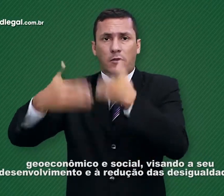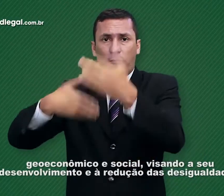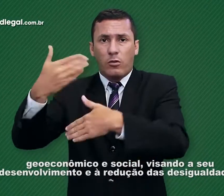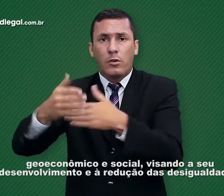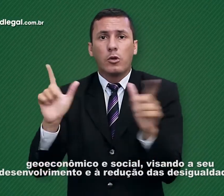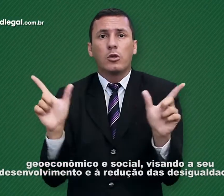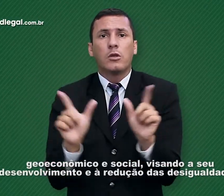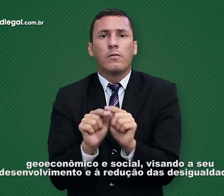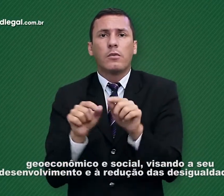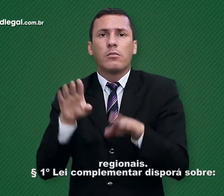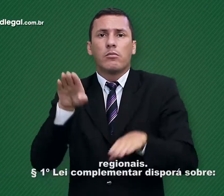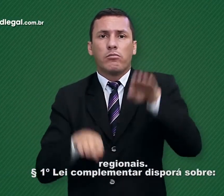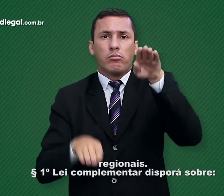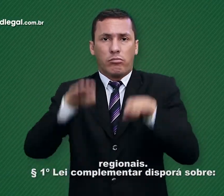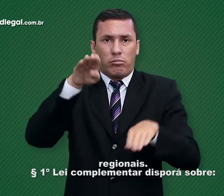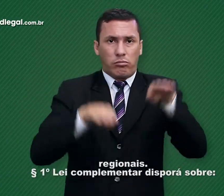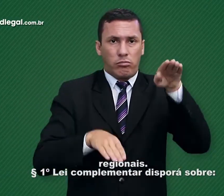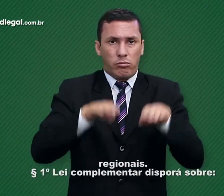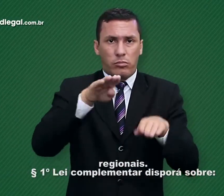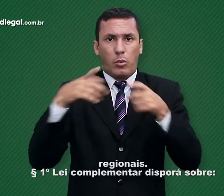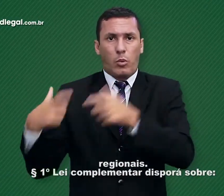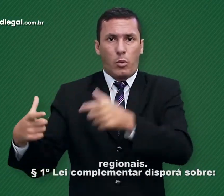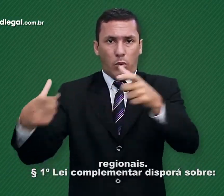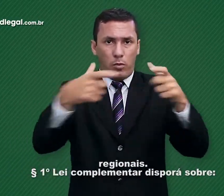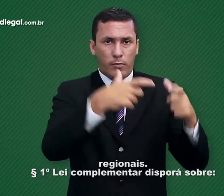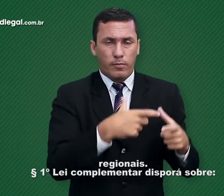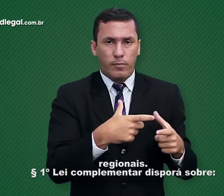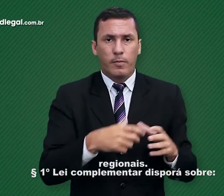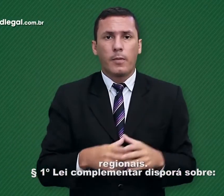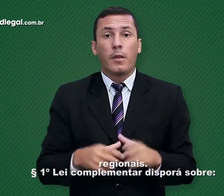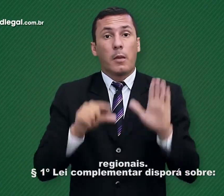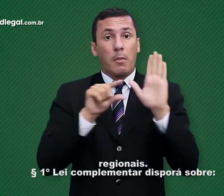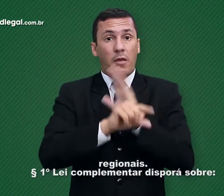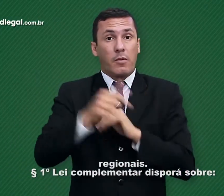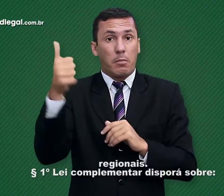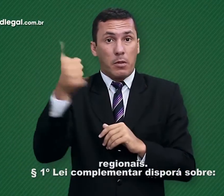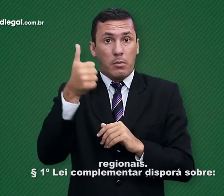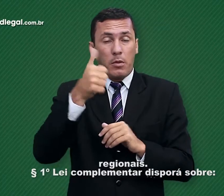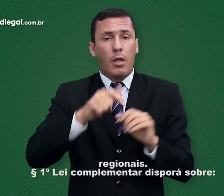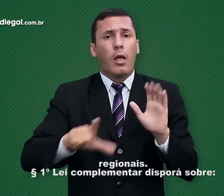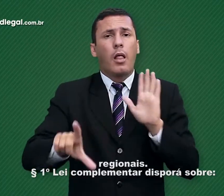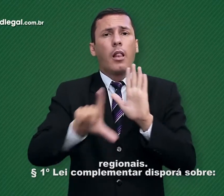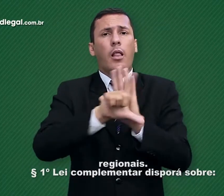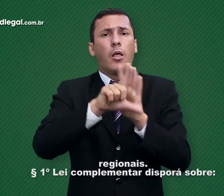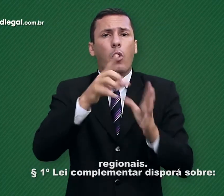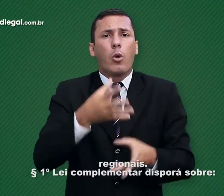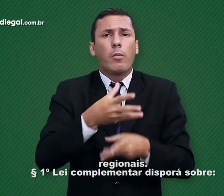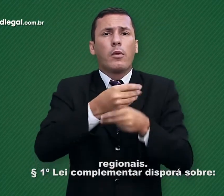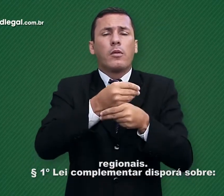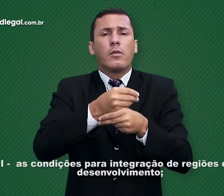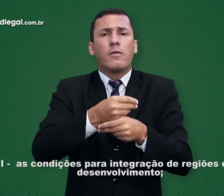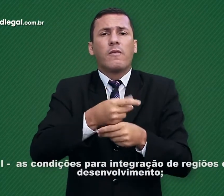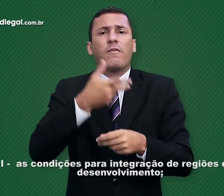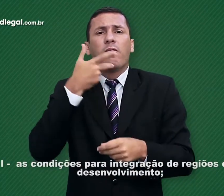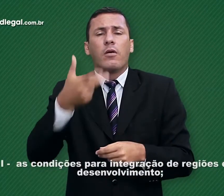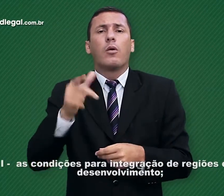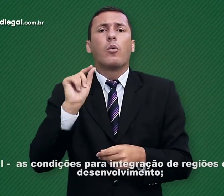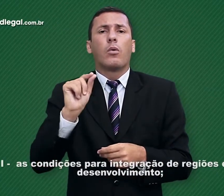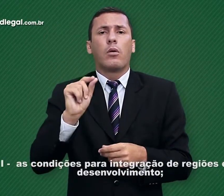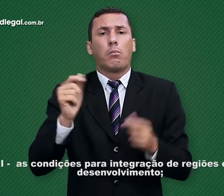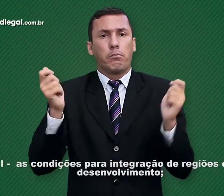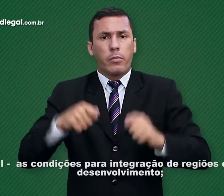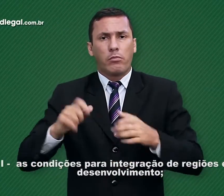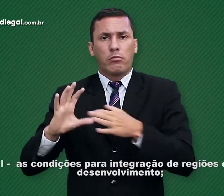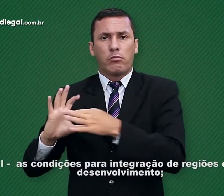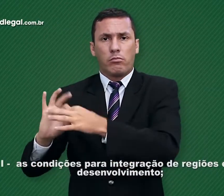redução das desigualdades regionais. Parágrafo 1º. Lei complementar disporá sobre 1. As